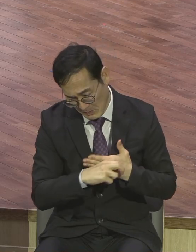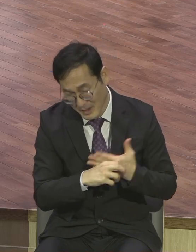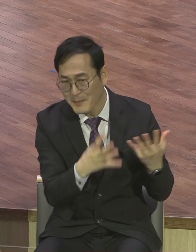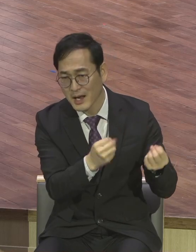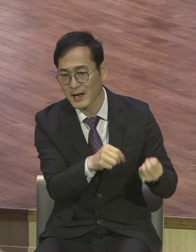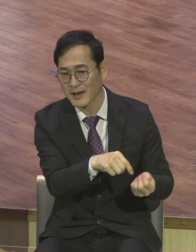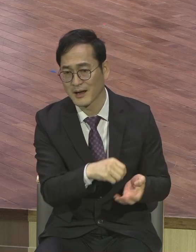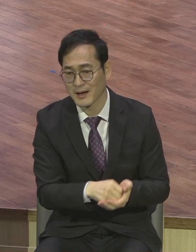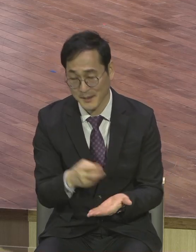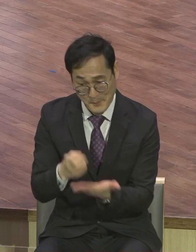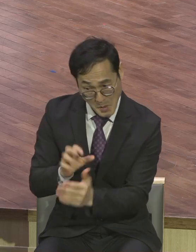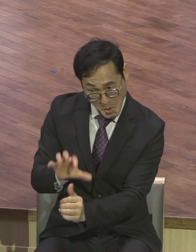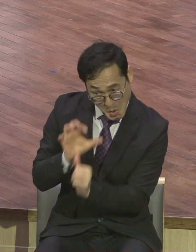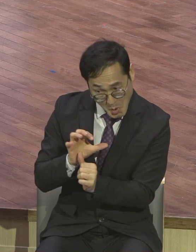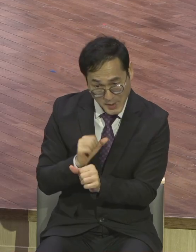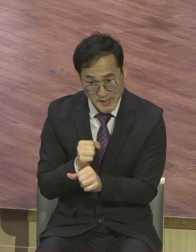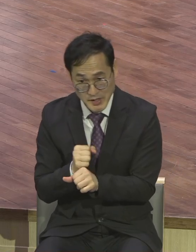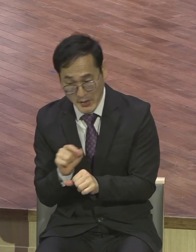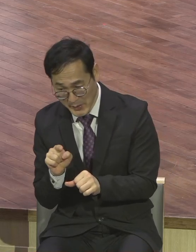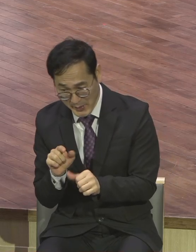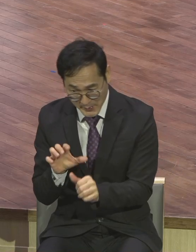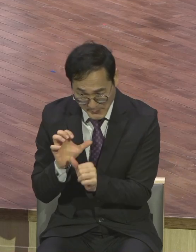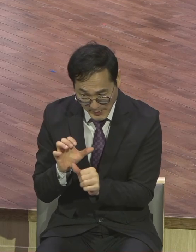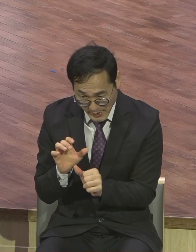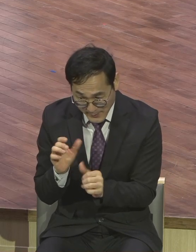이용해가지고 빠져나가지요. 그래서